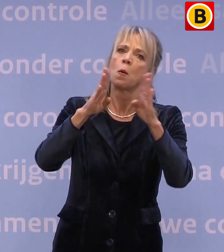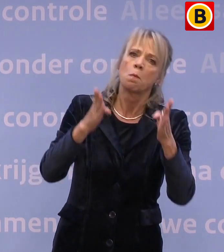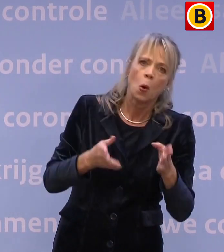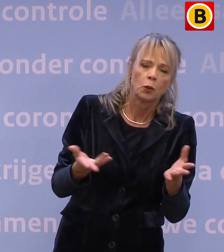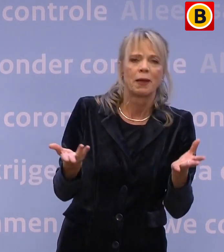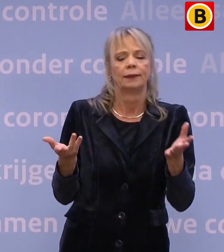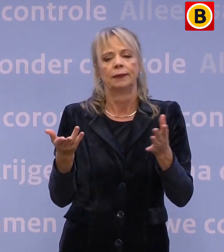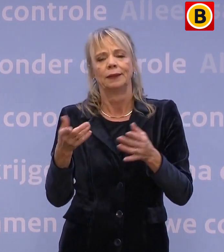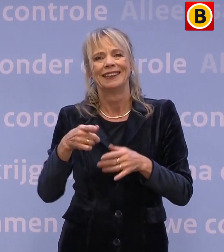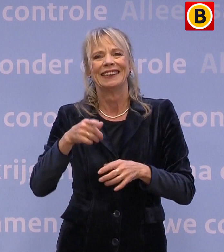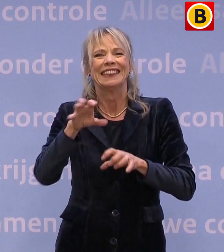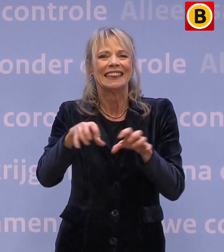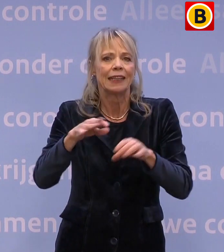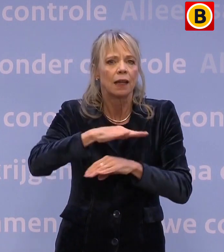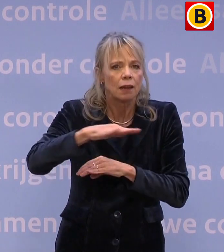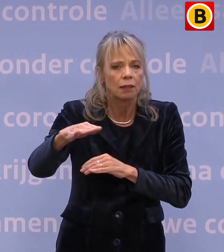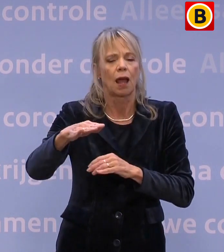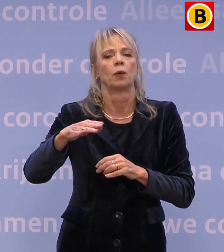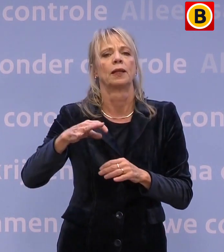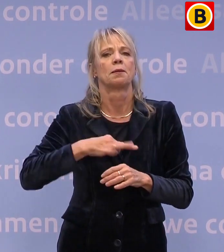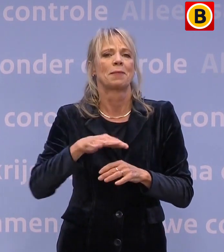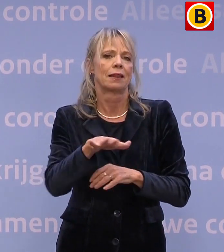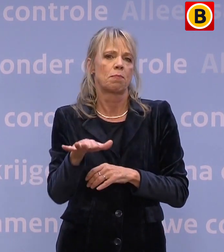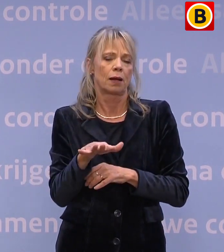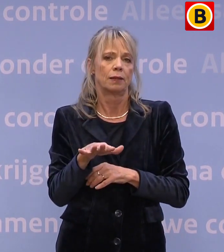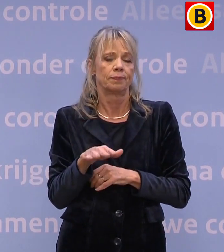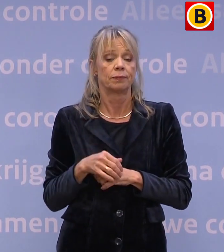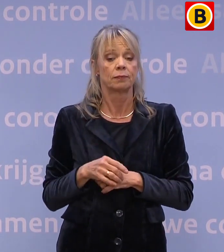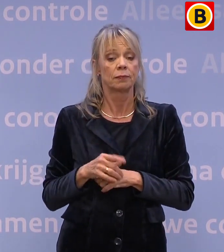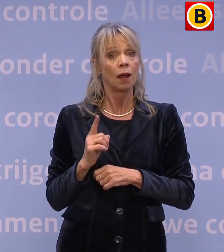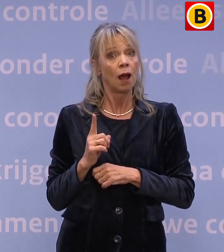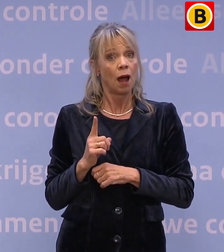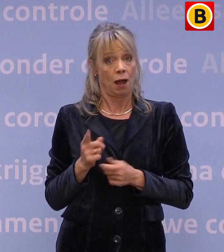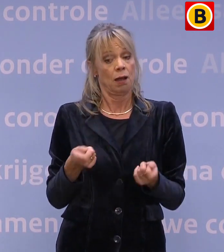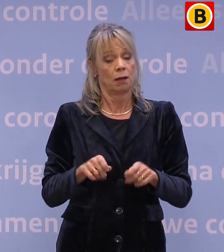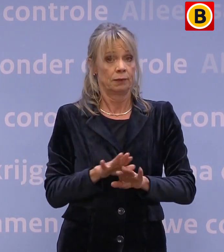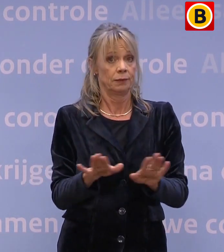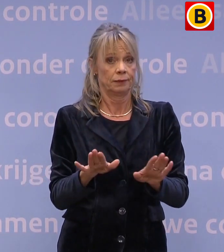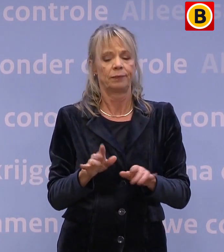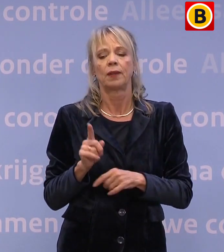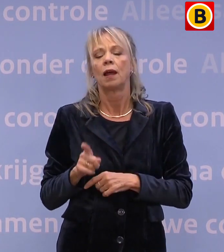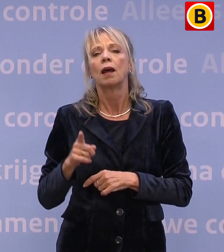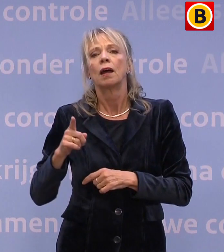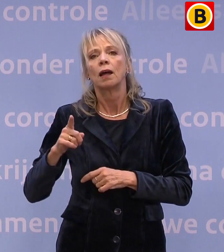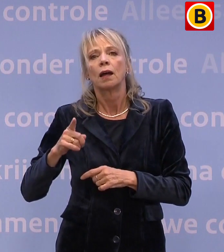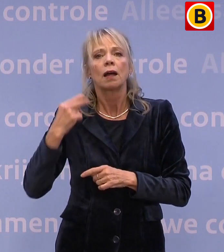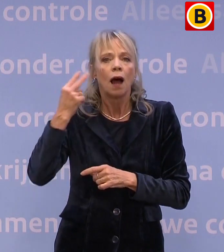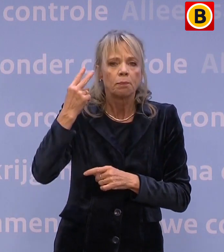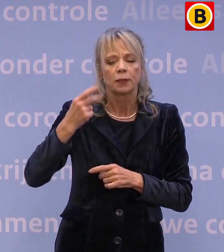en pretparken. Belangrijke uitzonderingen zijn de winkels, de kappers en alle andere contactberoepen en